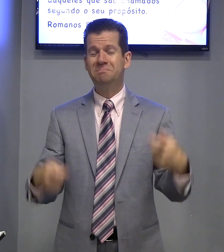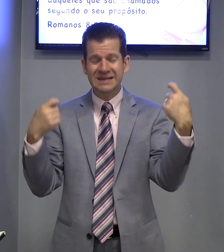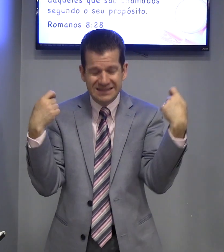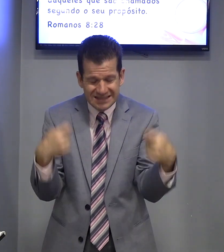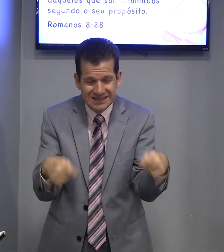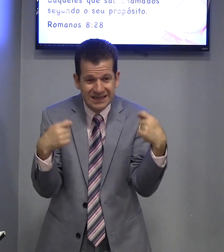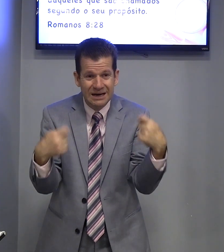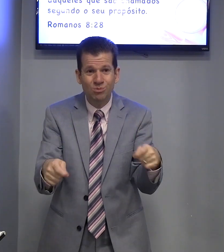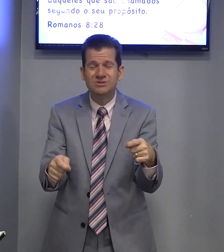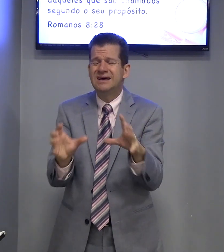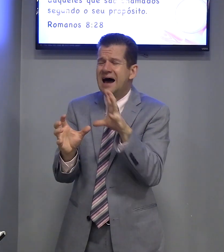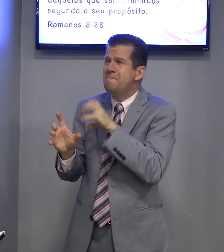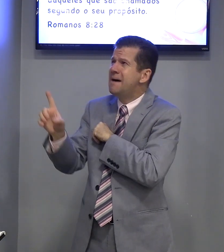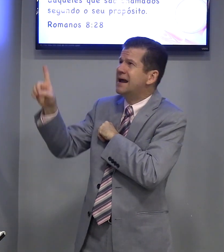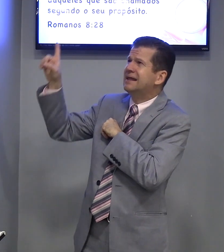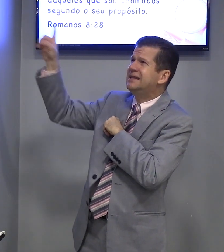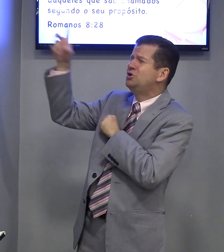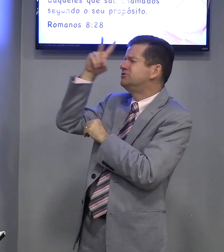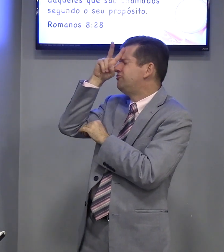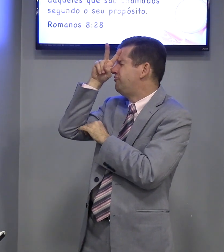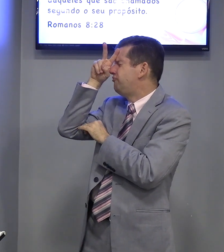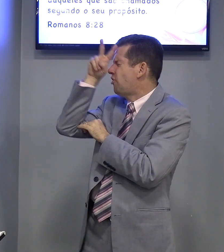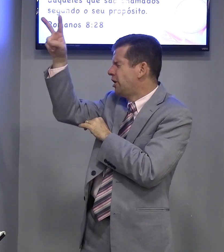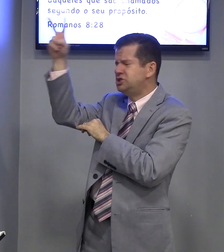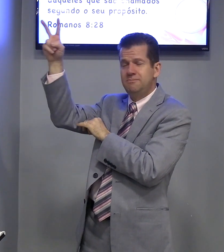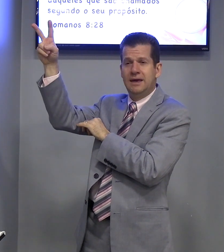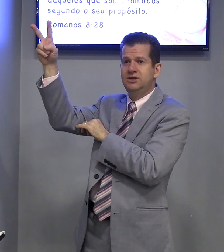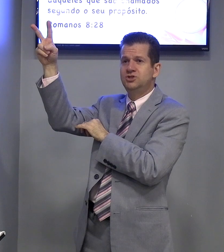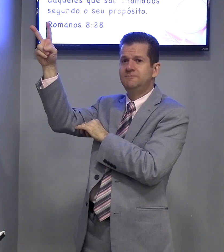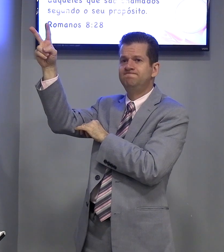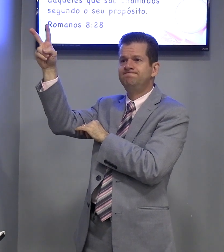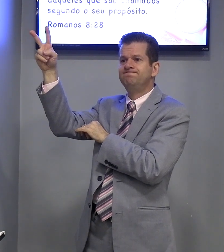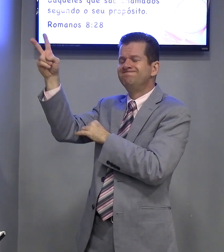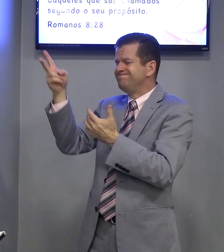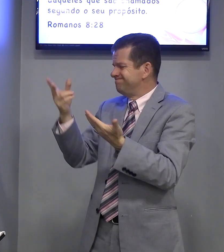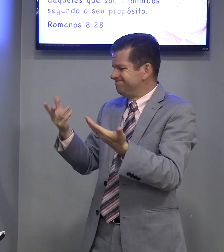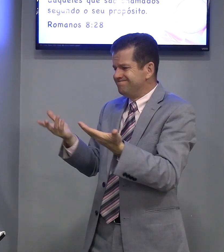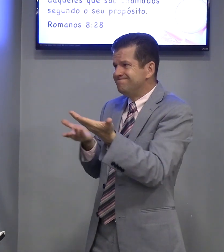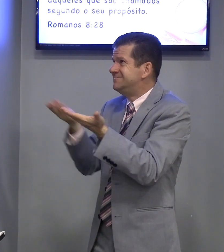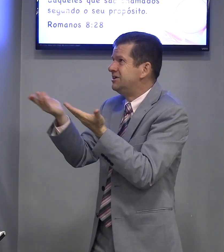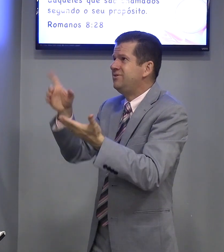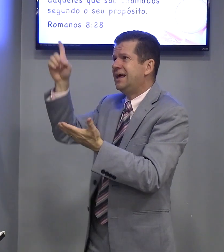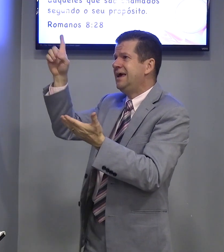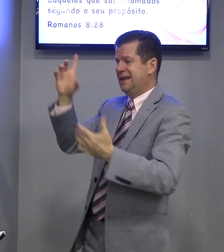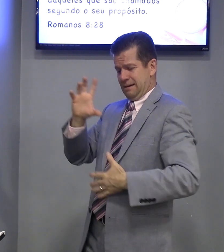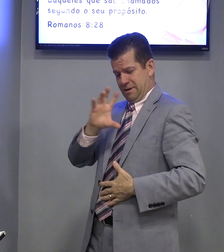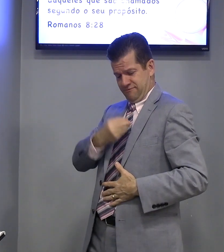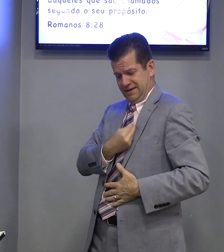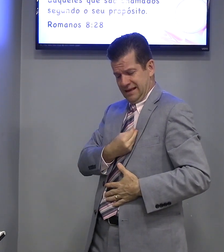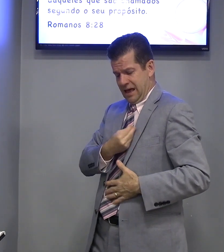Então, precisamos amar a Deus fortemente, servir a ele, uma vida